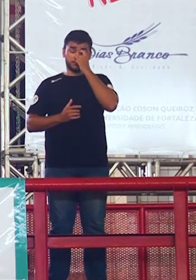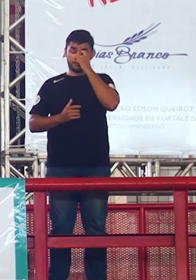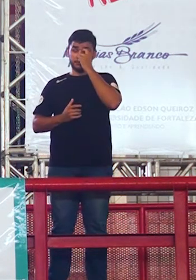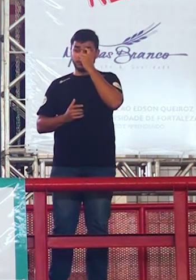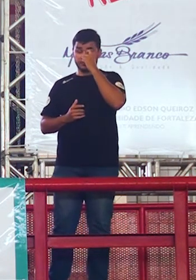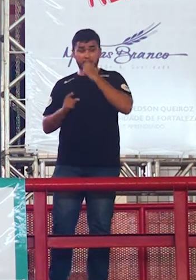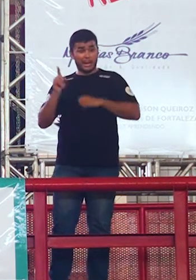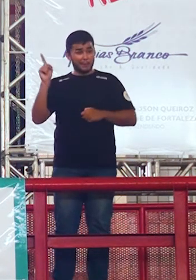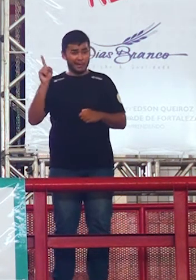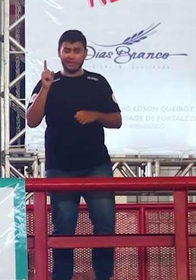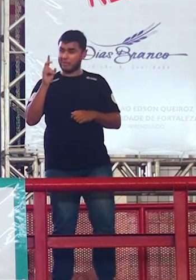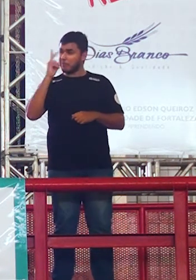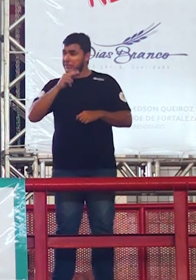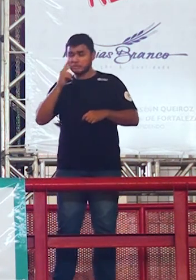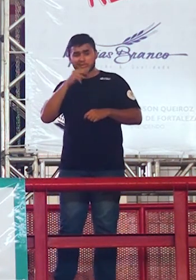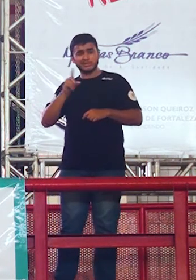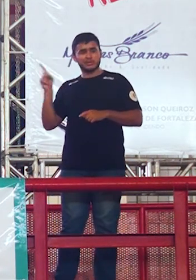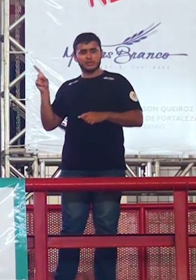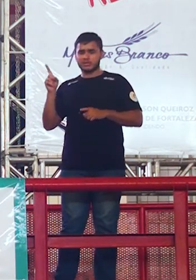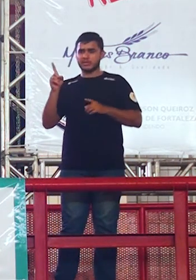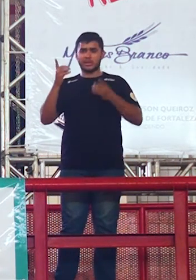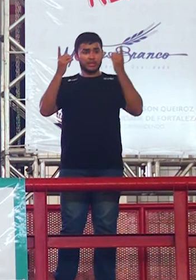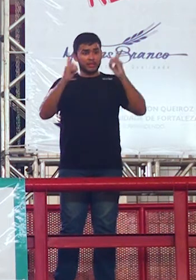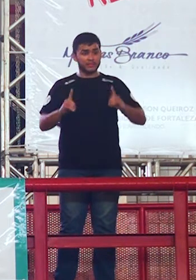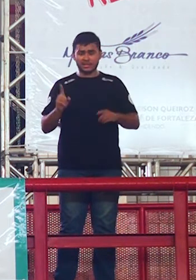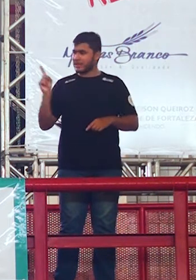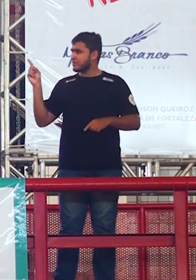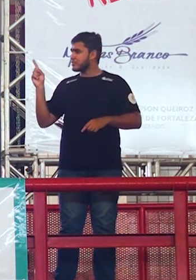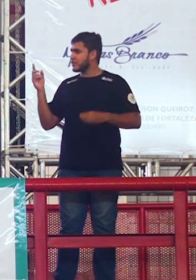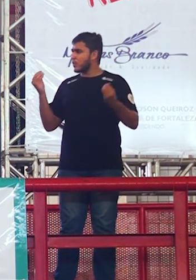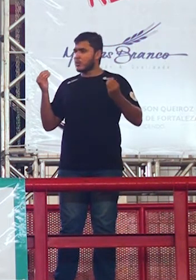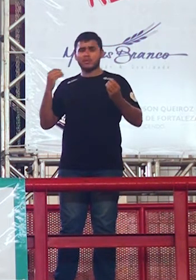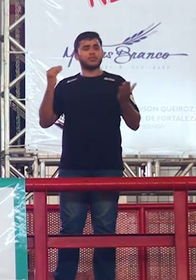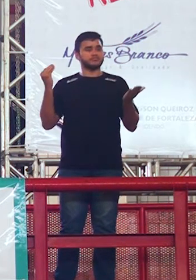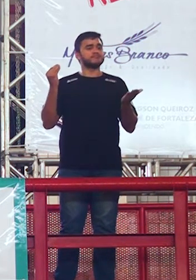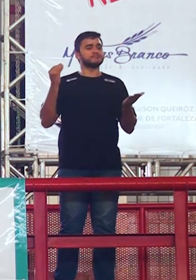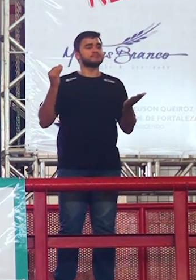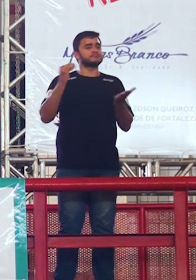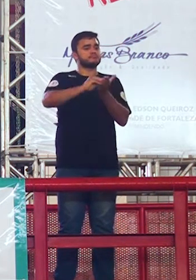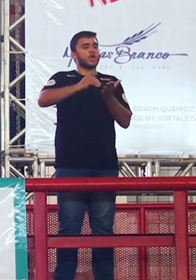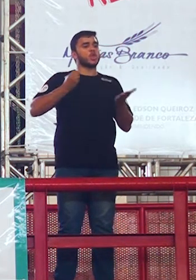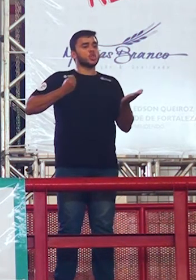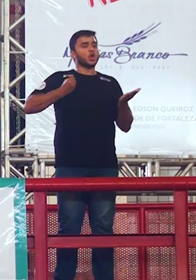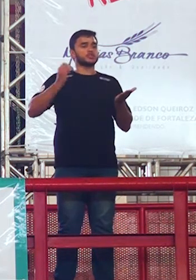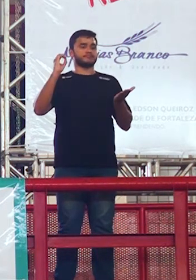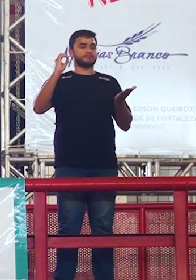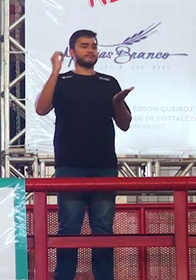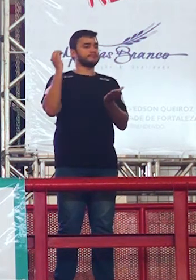se ele continuar nessa brincadeira aí é zero viu aí é zero